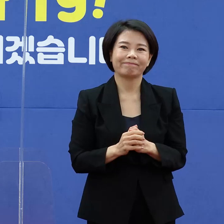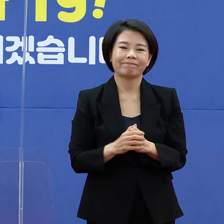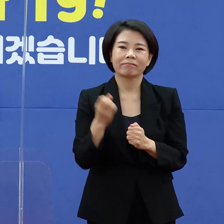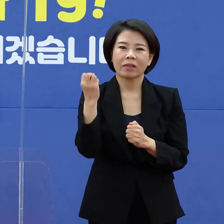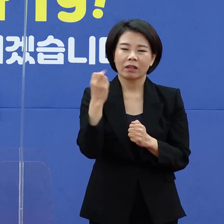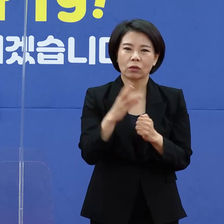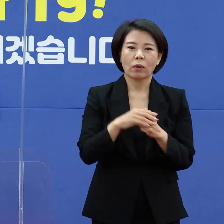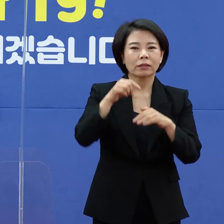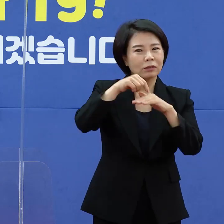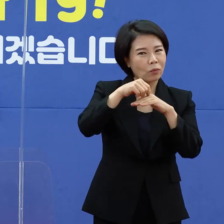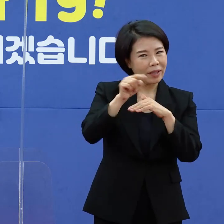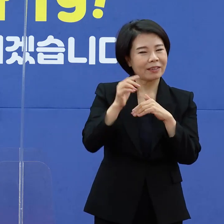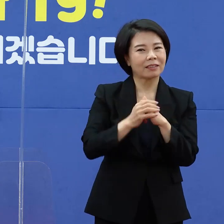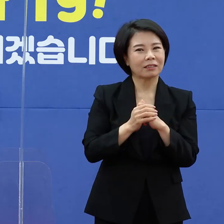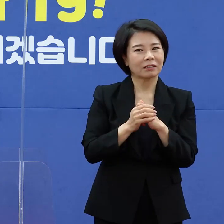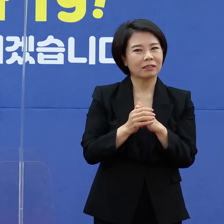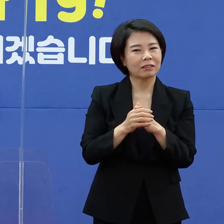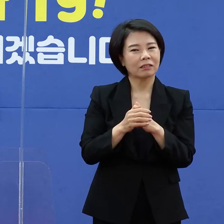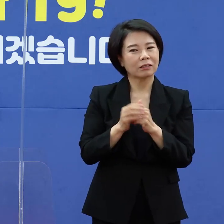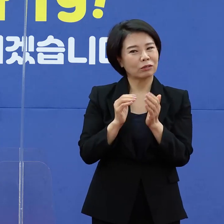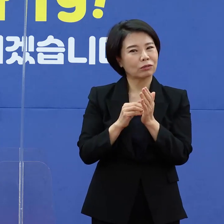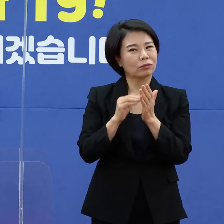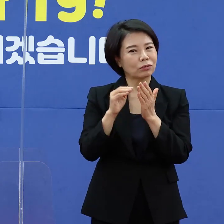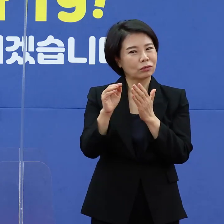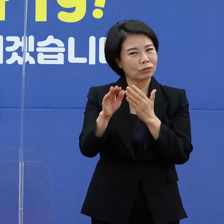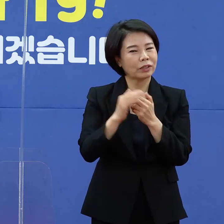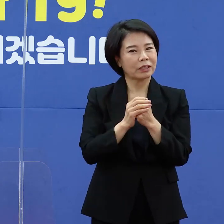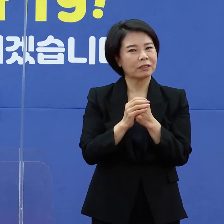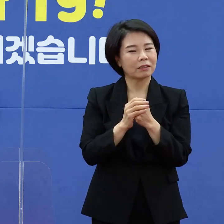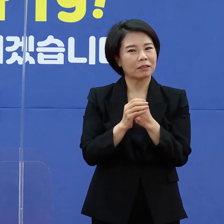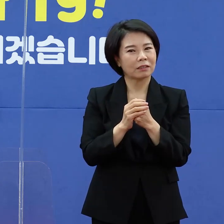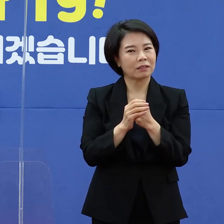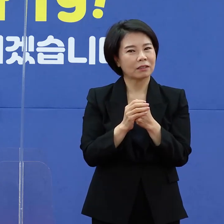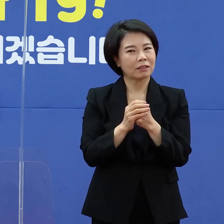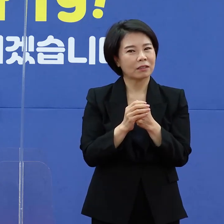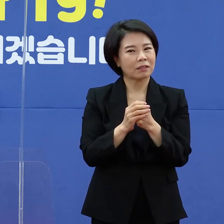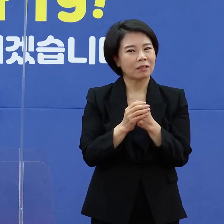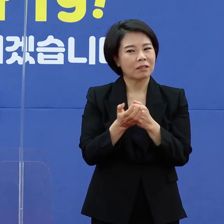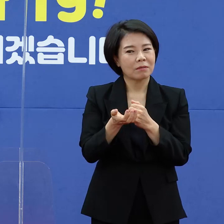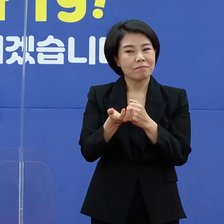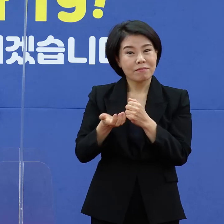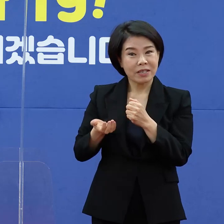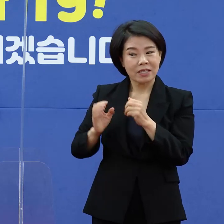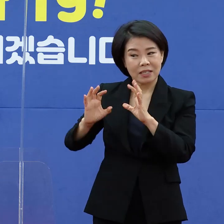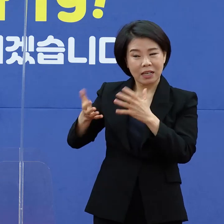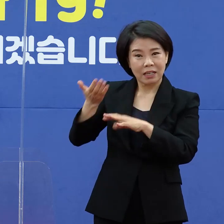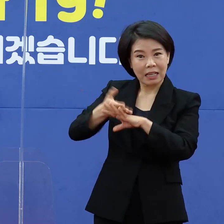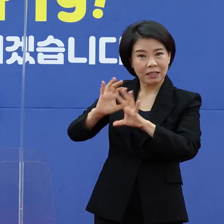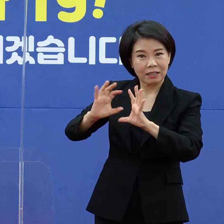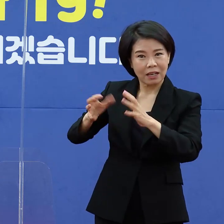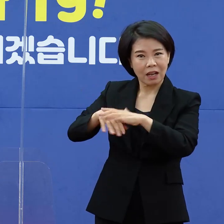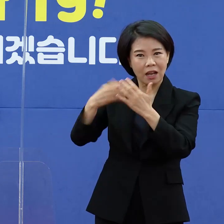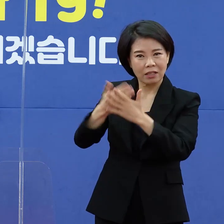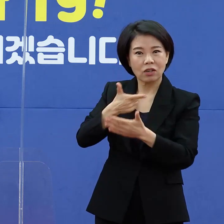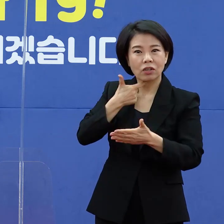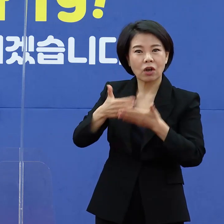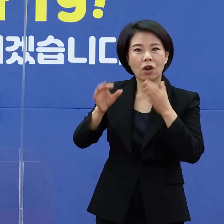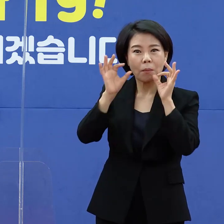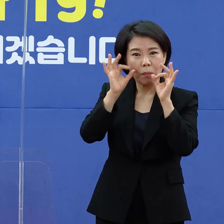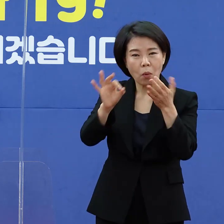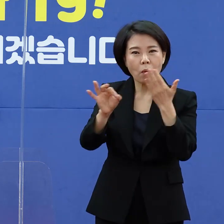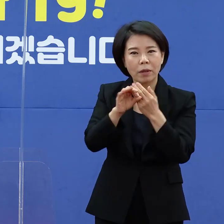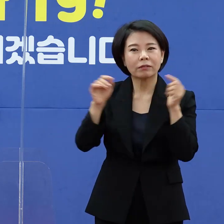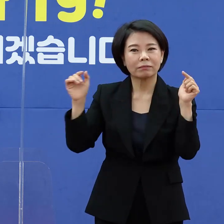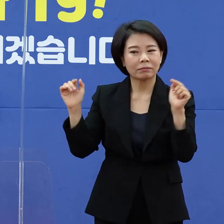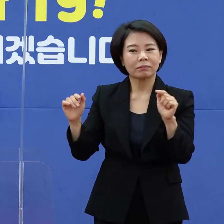그 이후에는 아까도 말씀드렸지만 선행 국가들의 사례를 보면 또한 급격하게